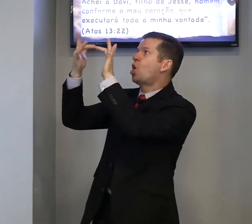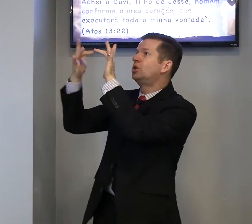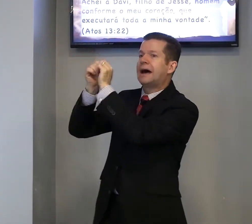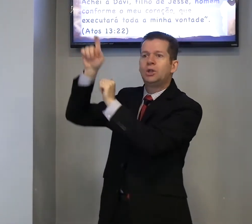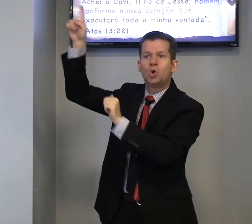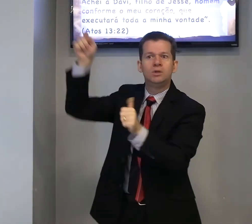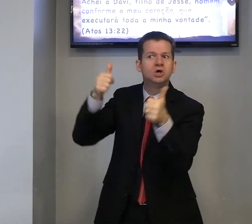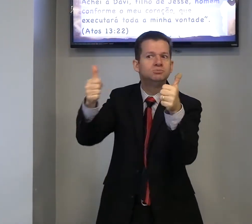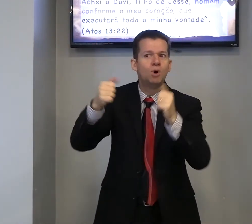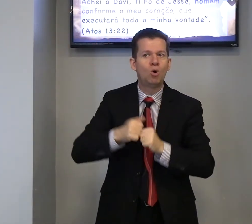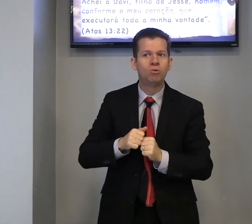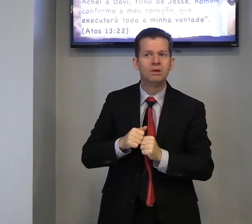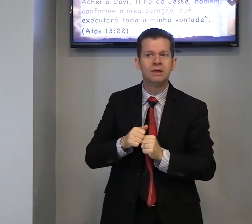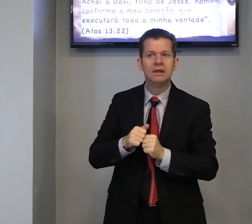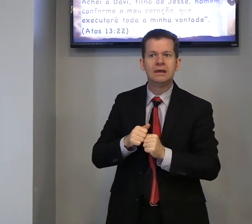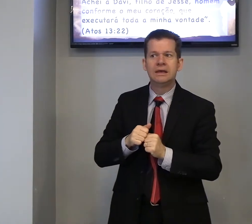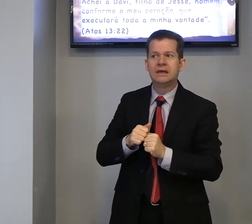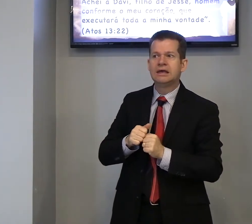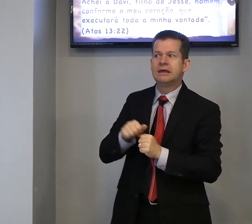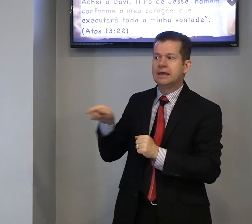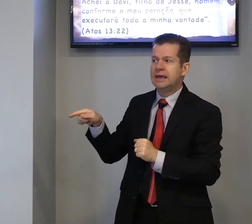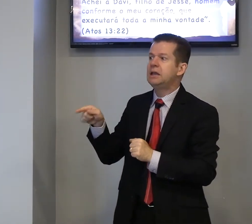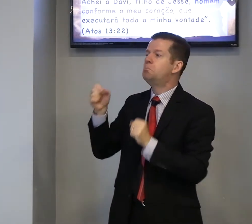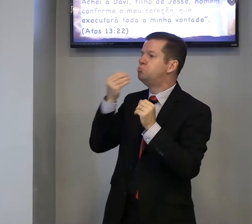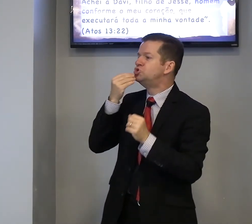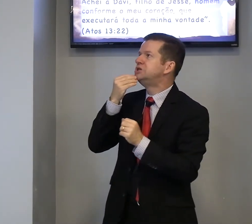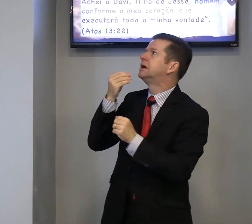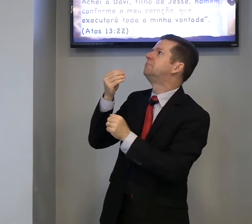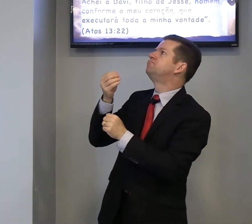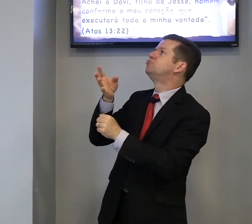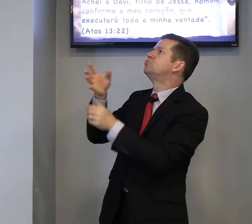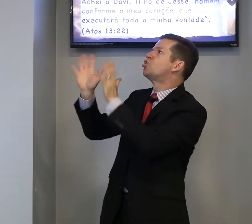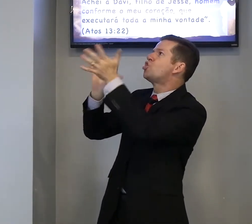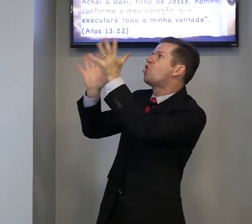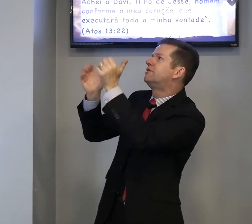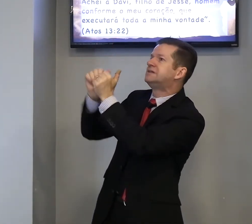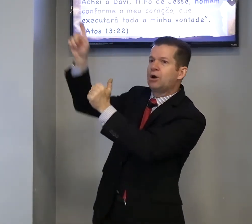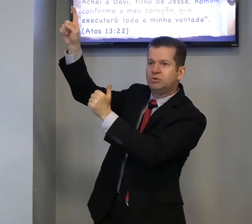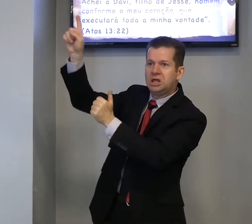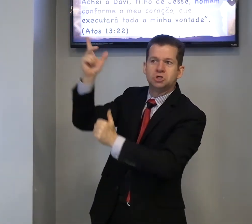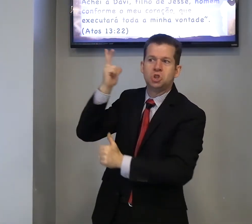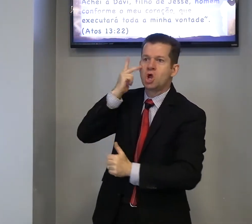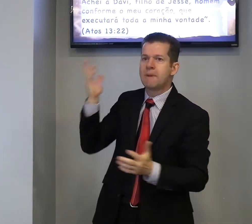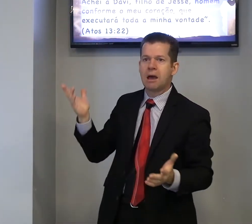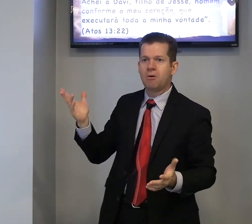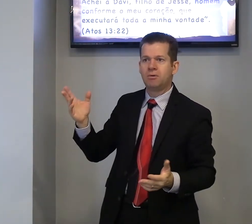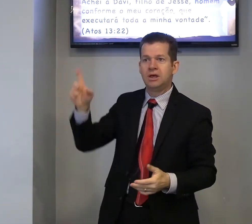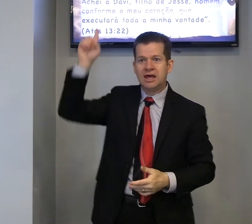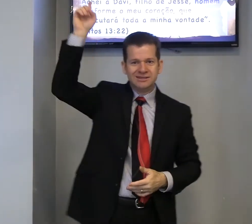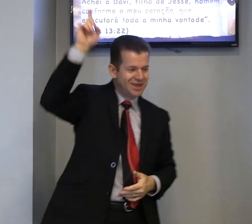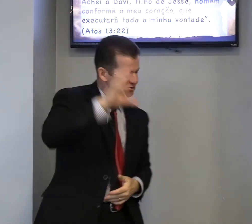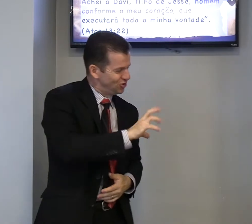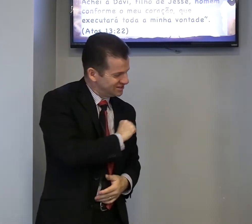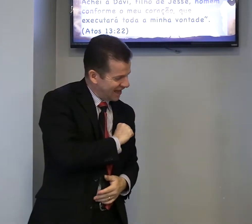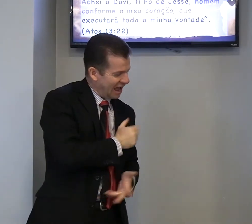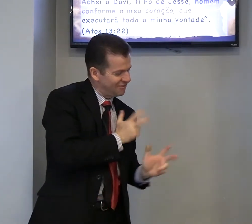contato com Deus, bom, ele, podia, conversar com Deus, normal, Deus, gostava,